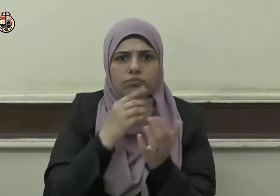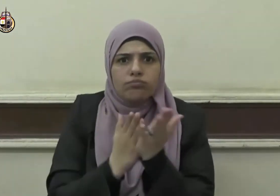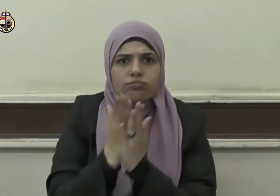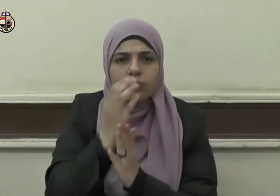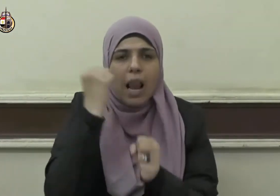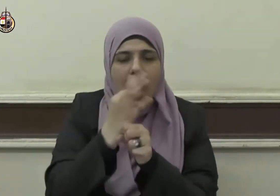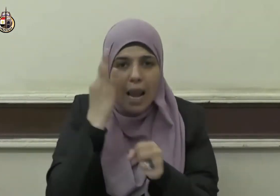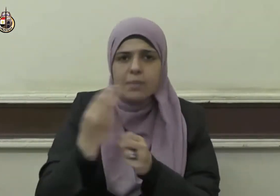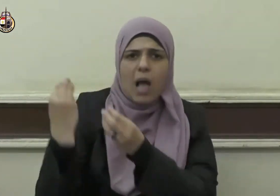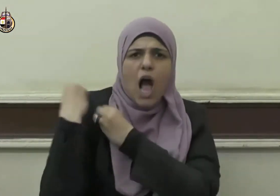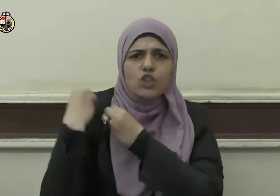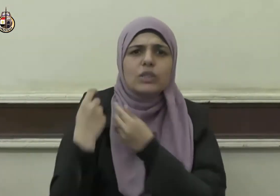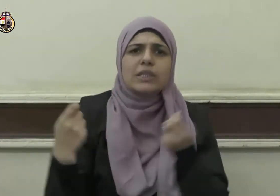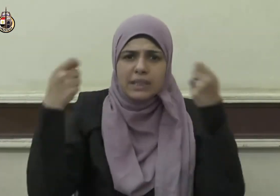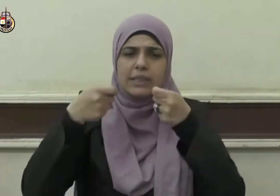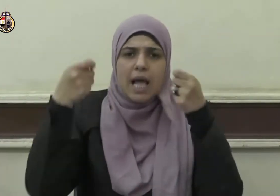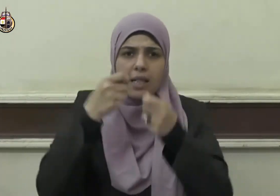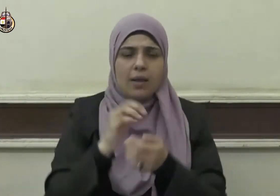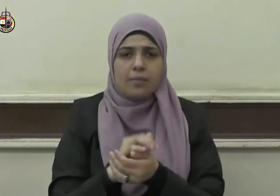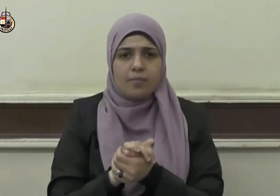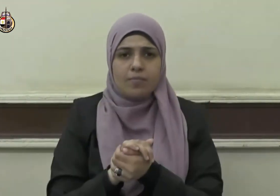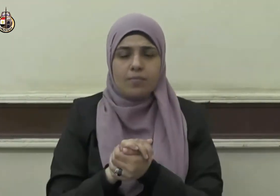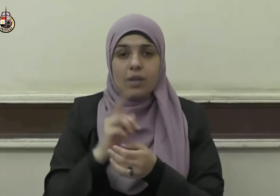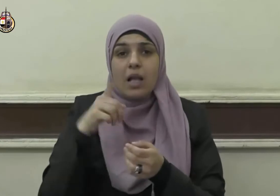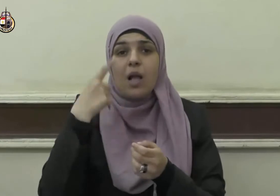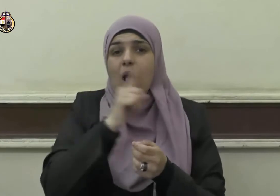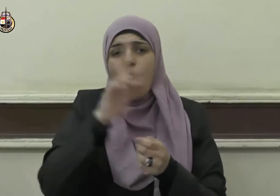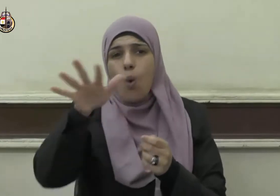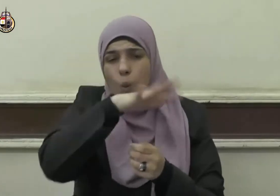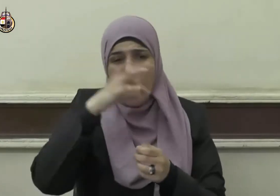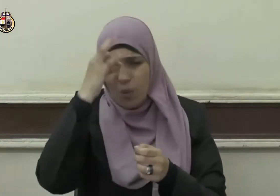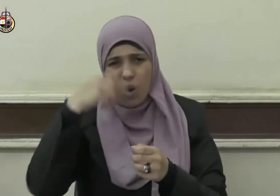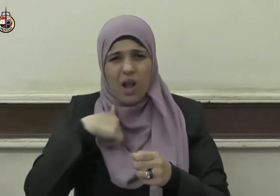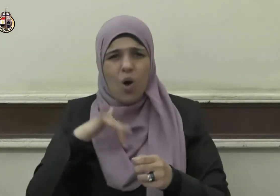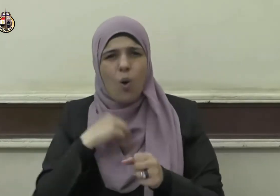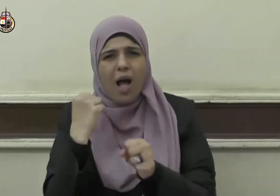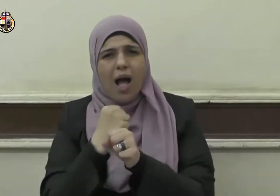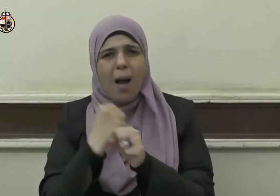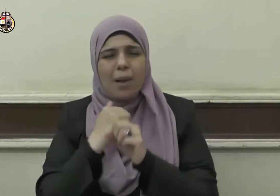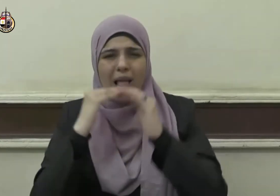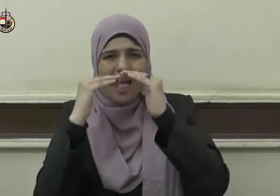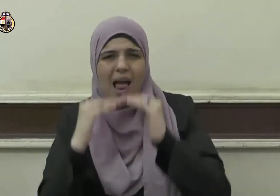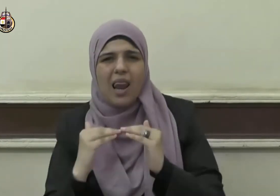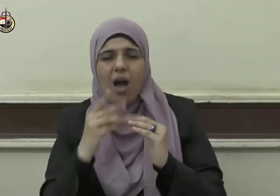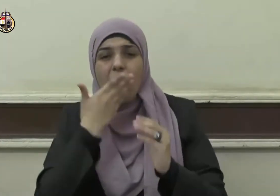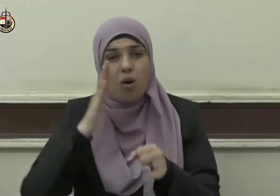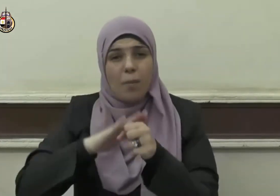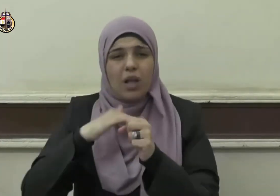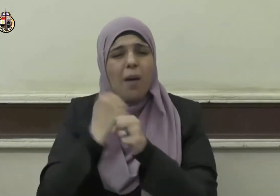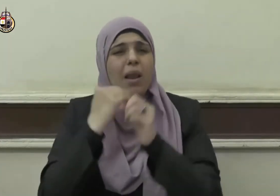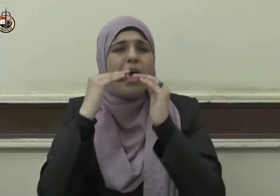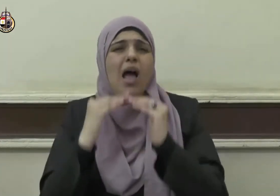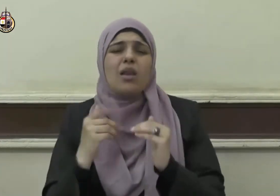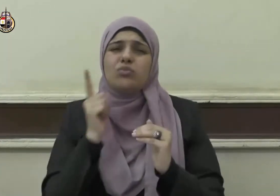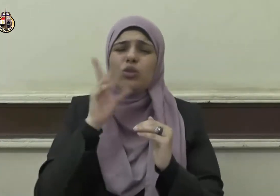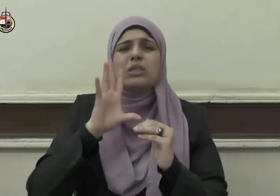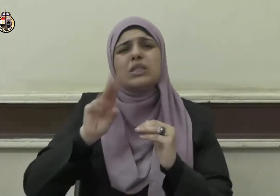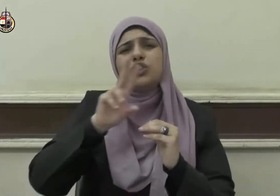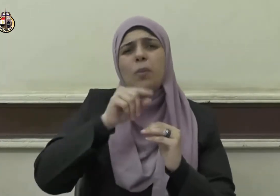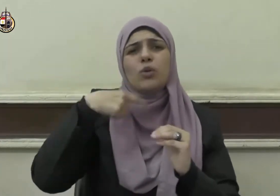فلا يقل جهدنا وعملنا في رمضان مقارنة بغيره